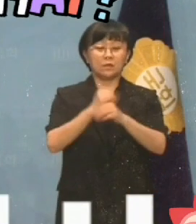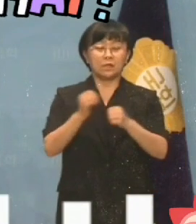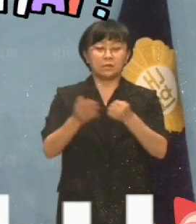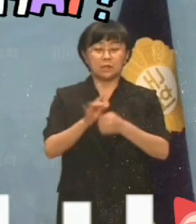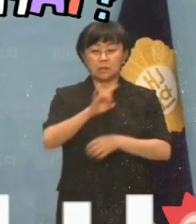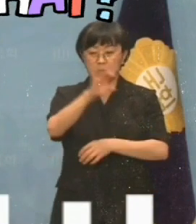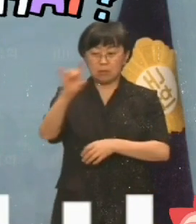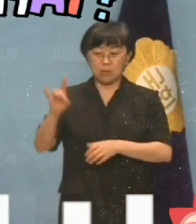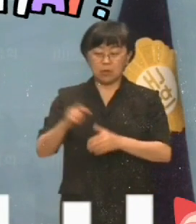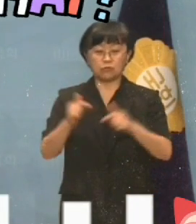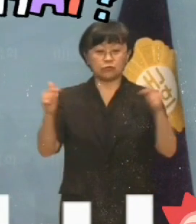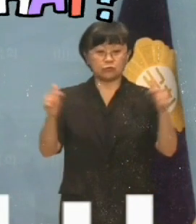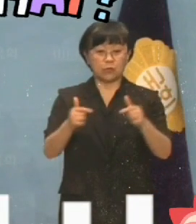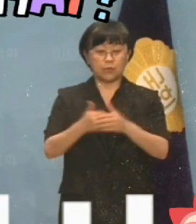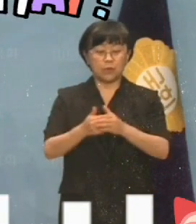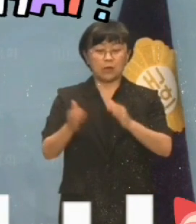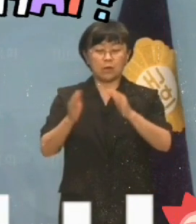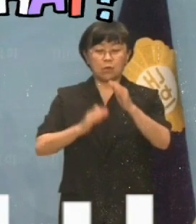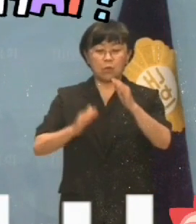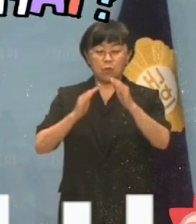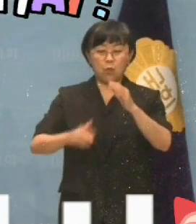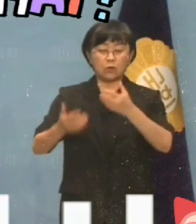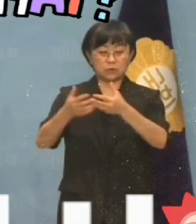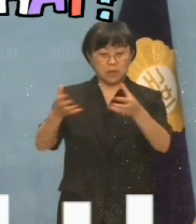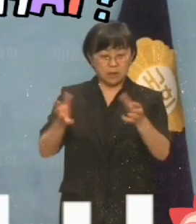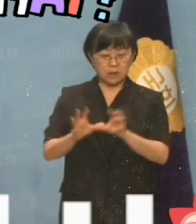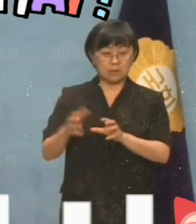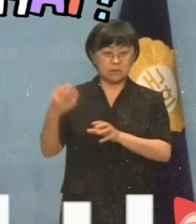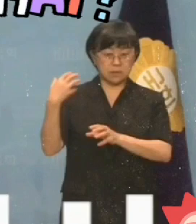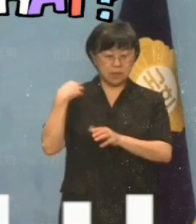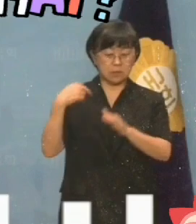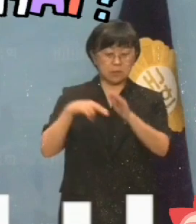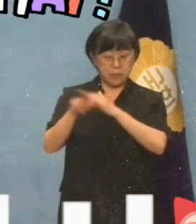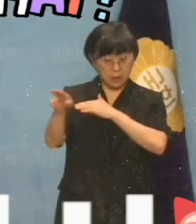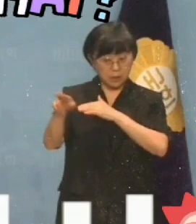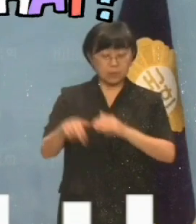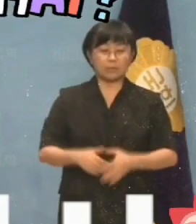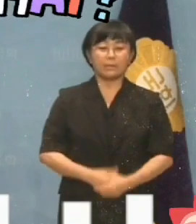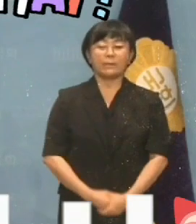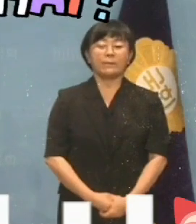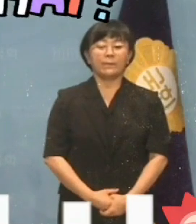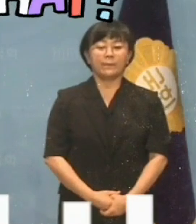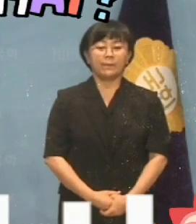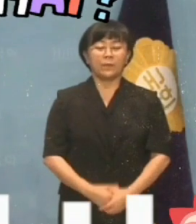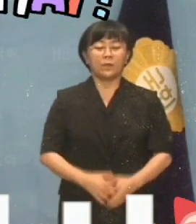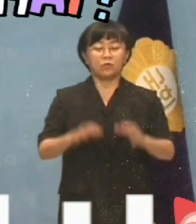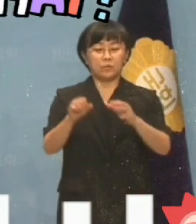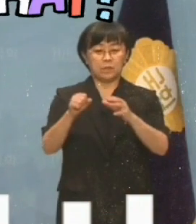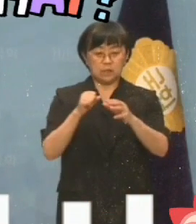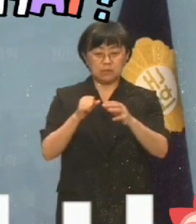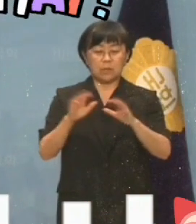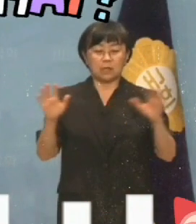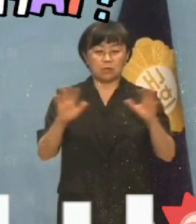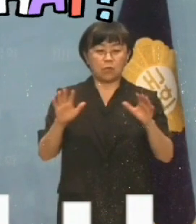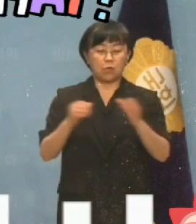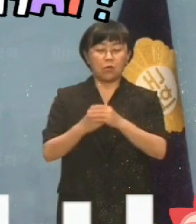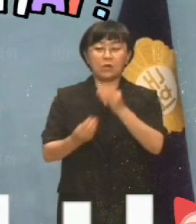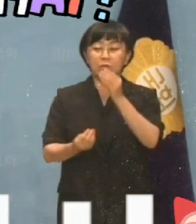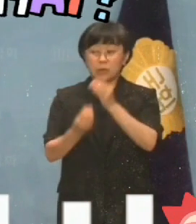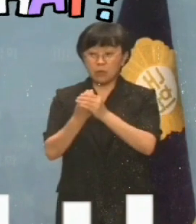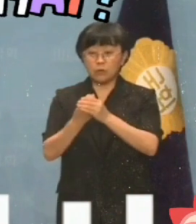개별 의원의 문제로 축소하며 공당의 책임을 외면할 것입니까? 국민의힘이 아니라